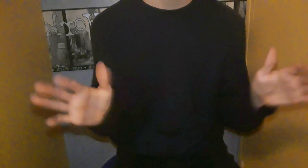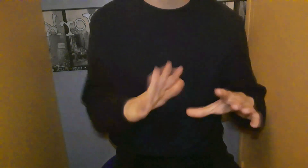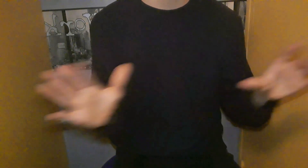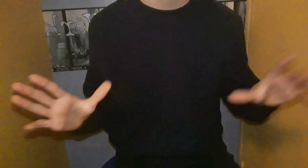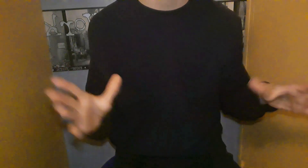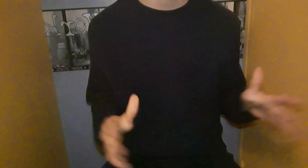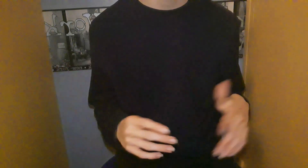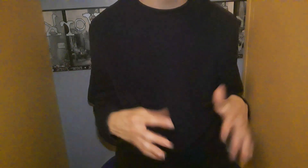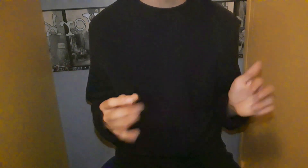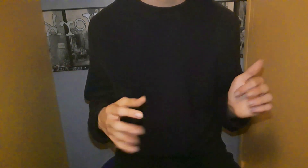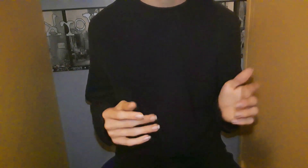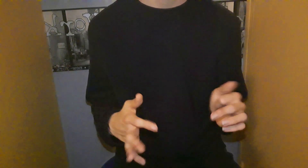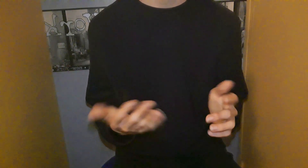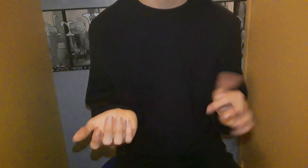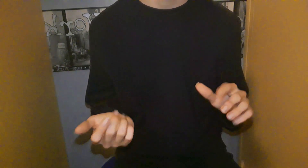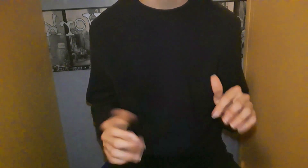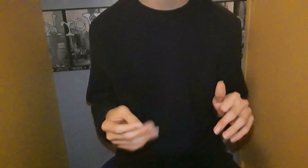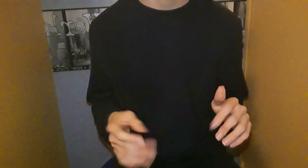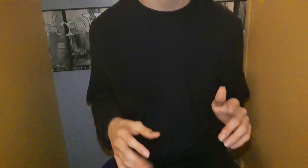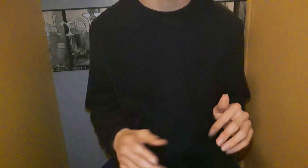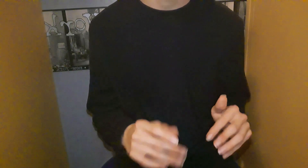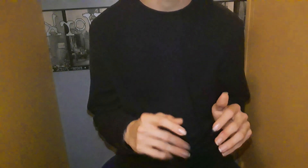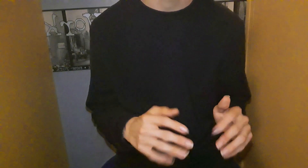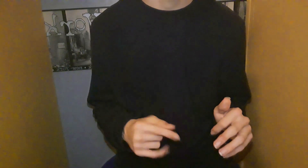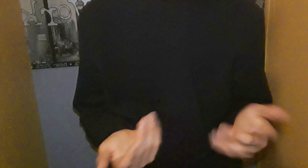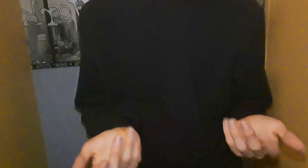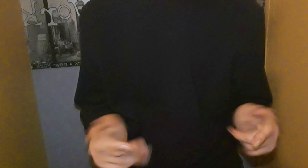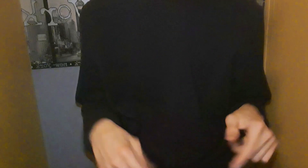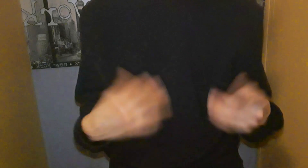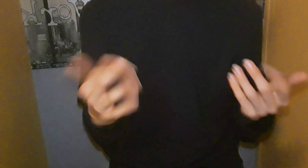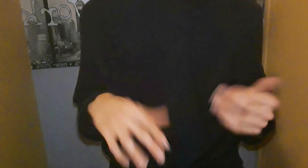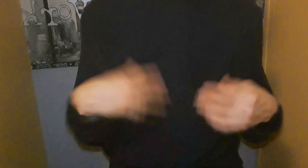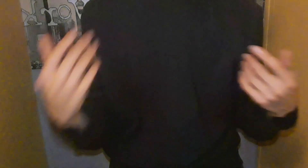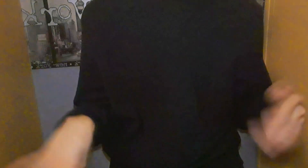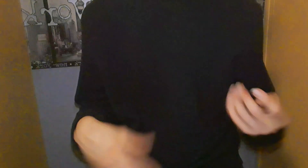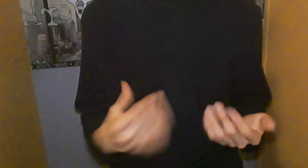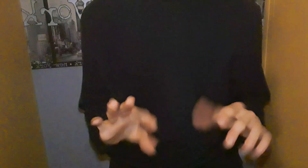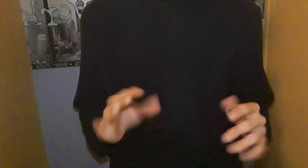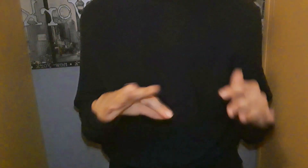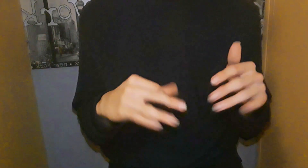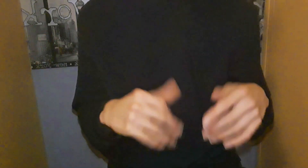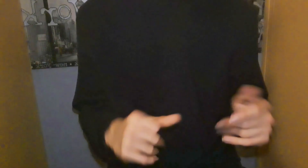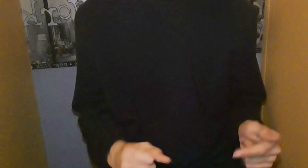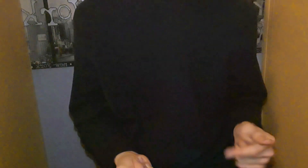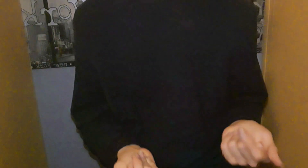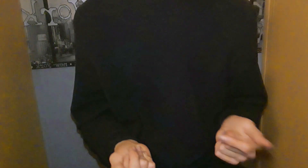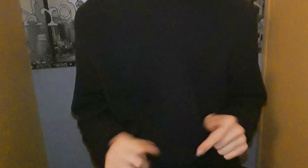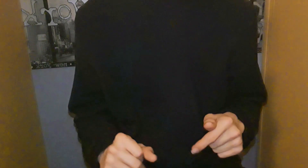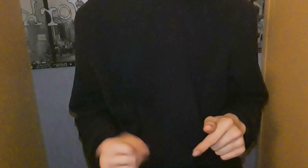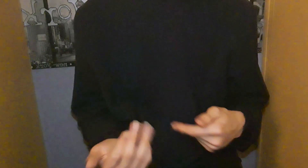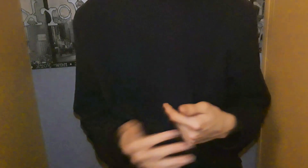le temps, tout le temps, tout le temps des idées Et en fait, j'aime bien faire ça Donc, voilà Je vais sur les applications Je vais sur Marmiton Enfin, bon, voilà